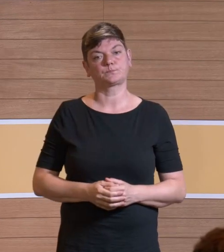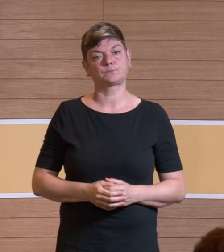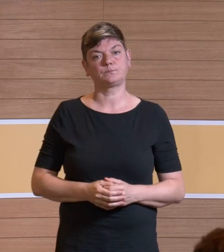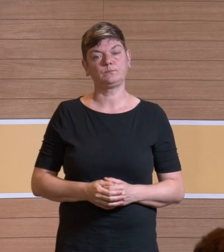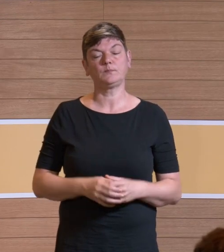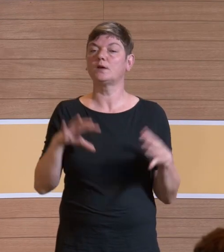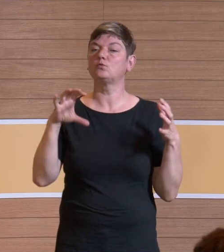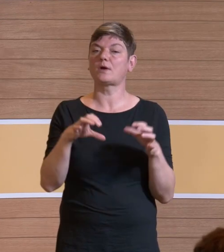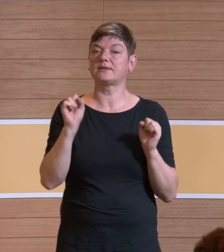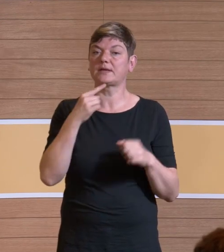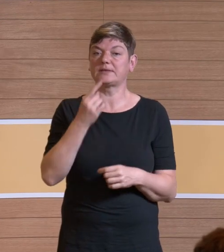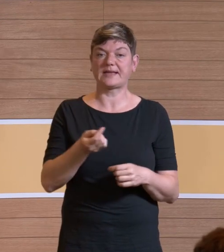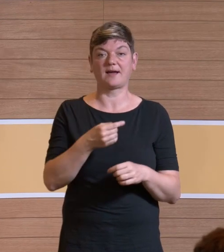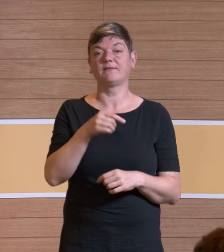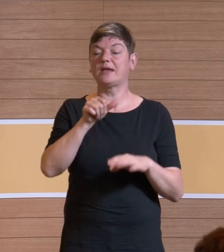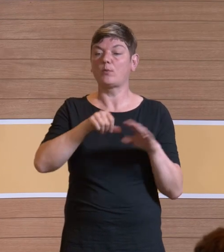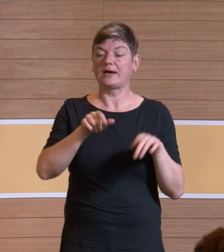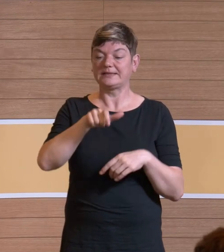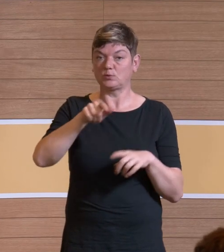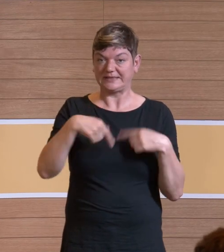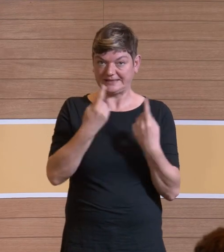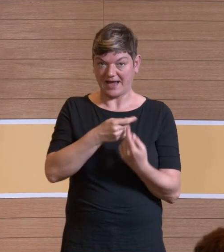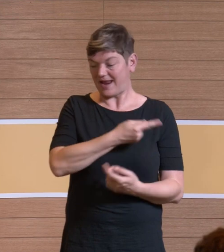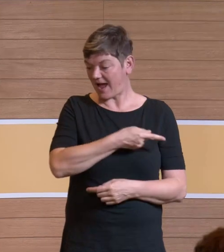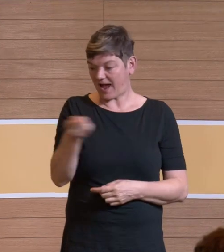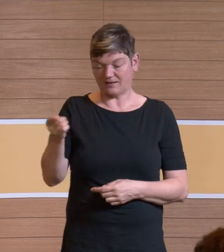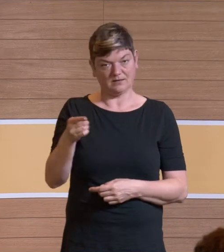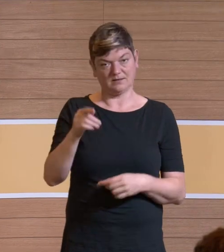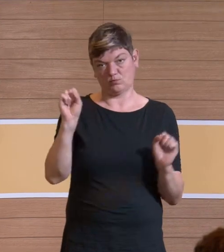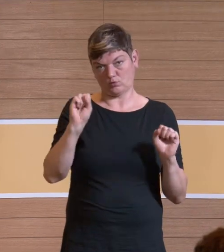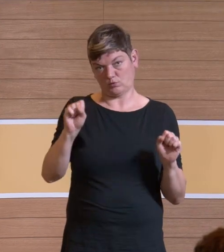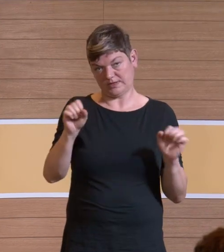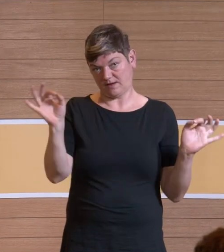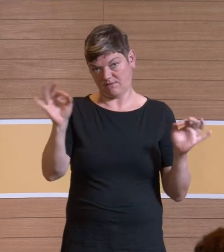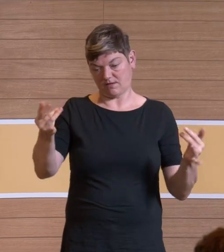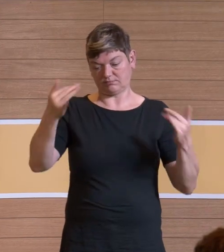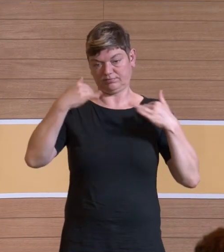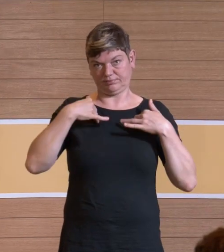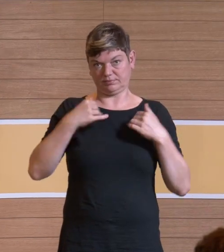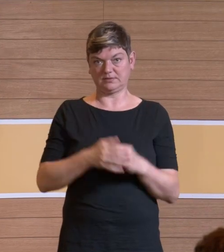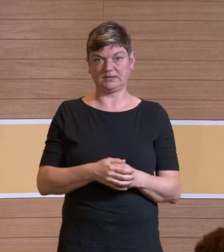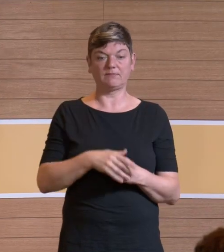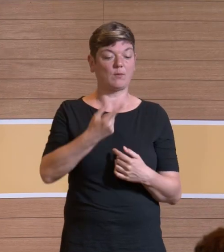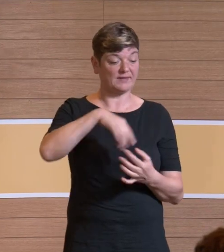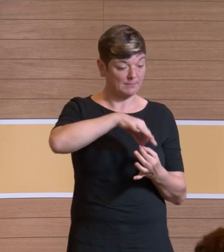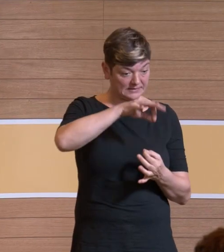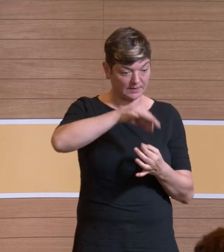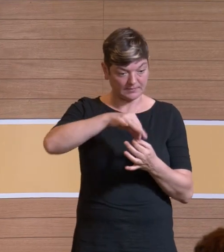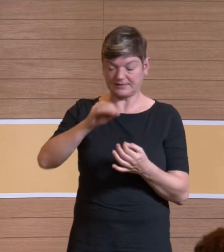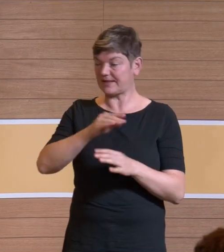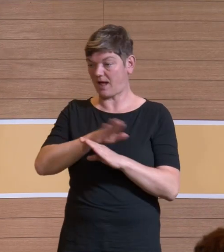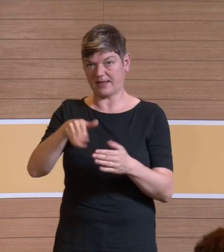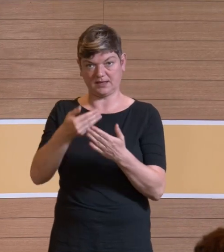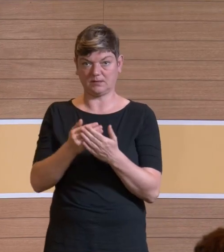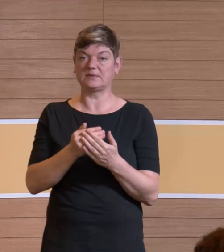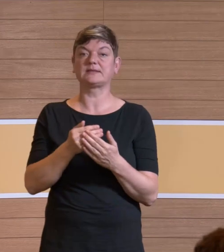alle im OP-Raum sind grundsätzlich gefährdet. Ja, unsere Messungen zeigen, dass die Grenzwerte überschritten sind, dass das nicht zulässig ist.